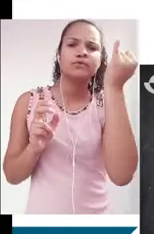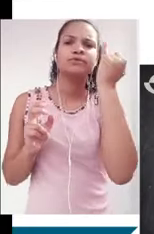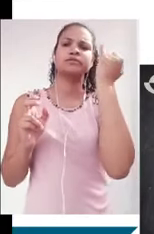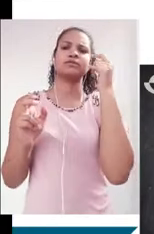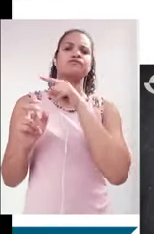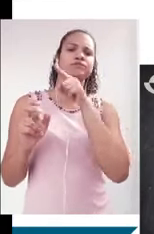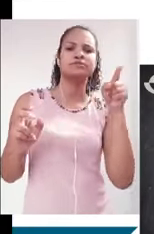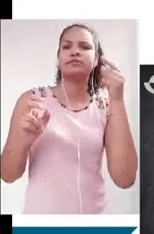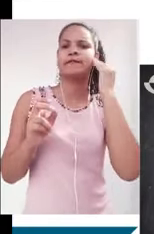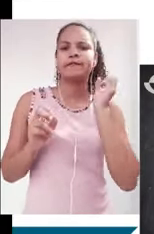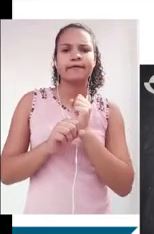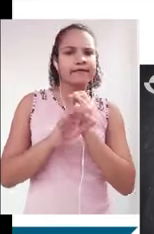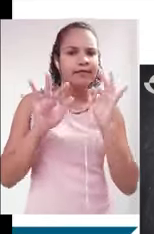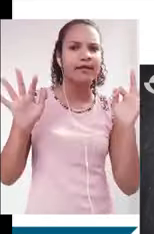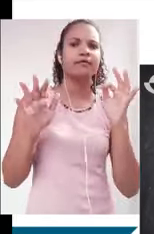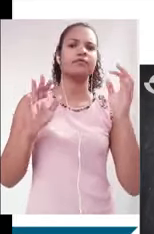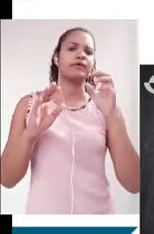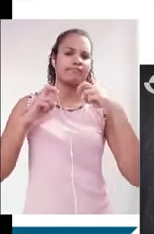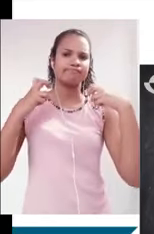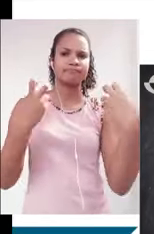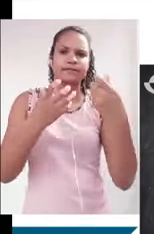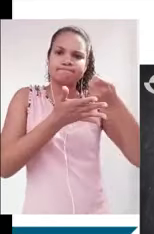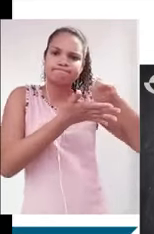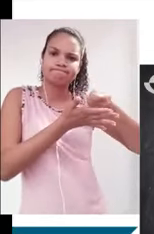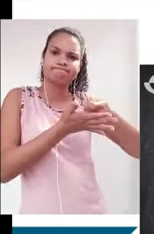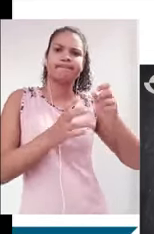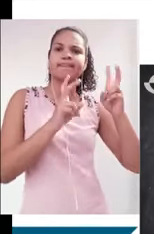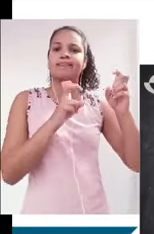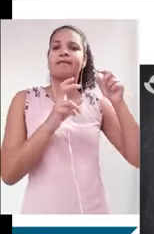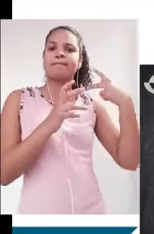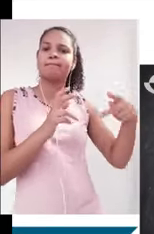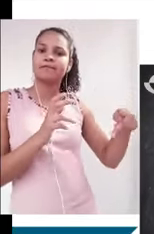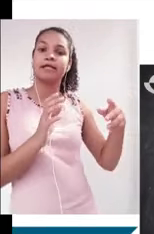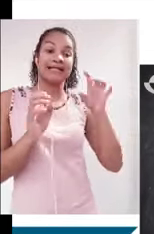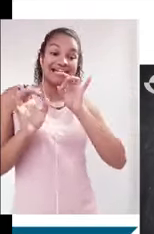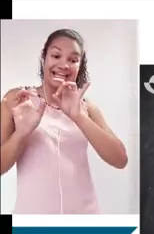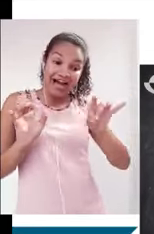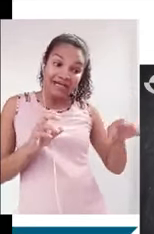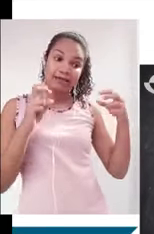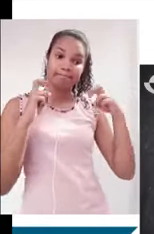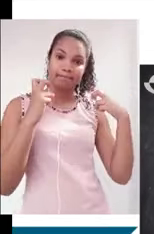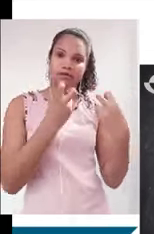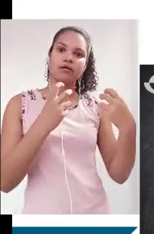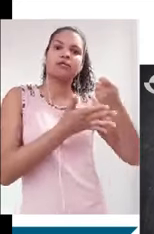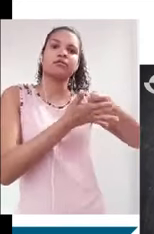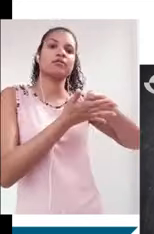tema específico que a banca cobra e que cada banca vai ter uma proposta temática distinta da outra, certo? E justamente a